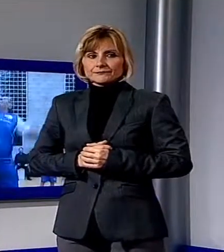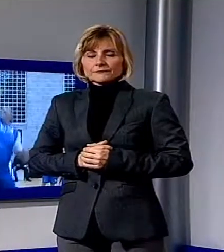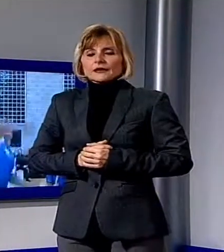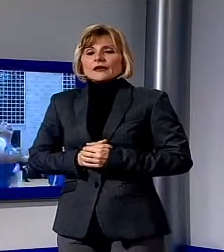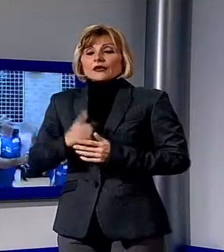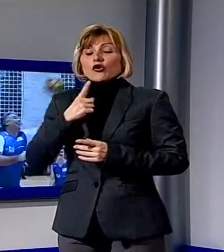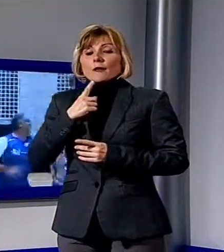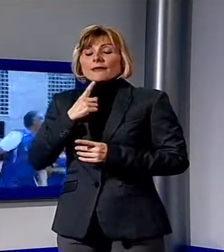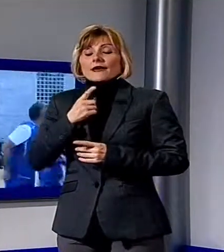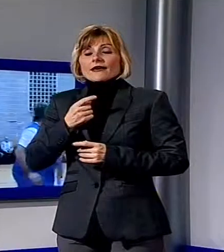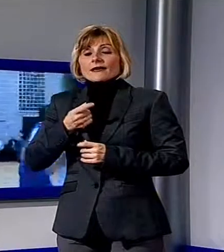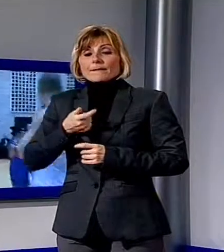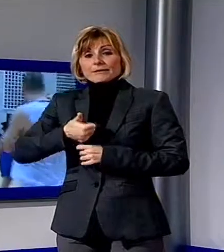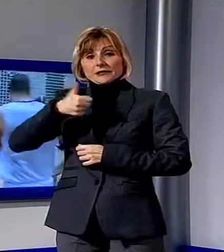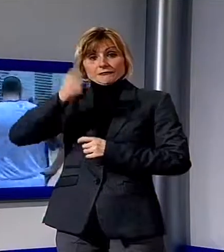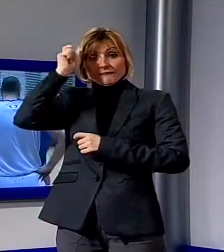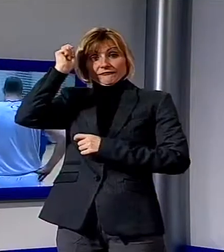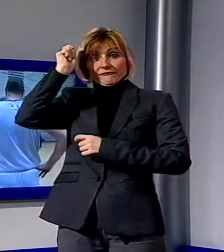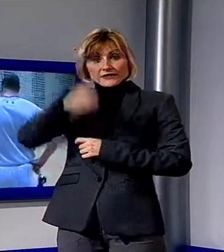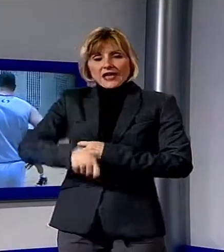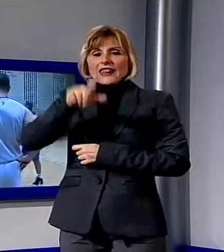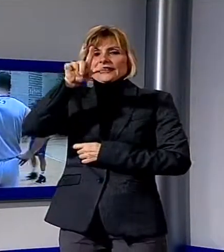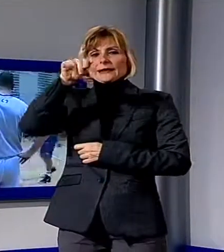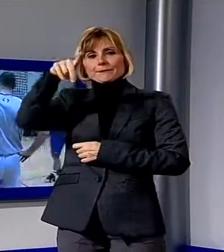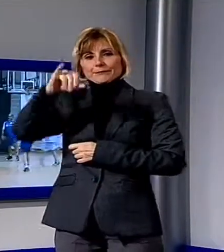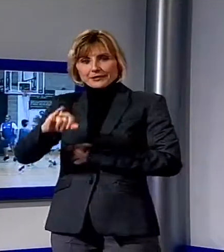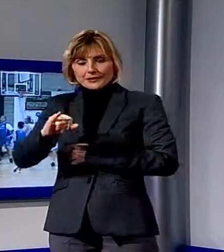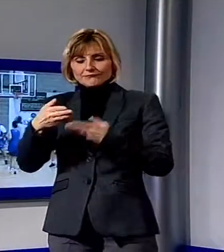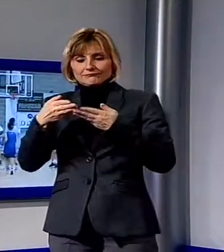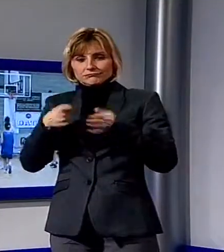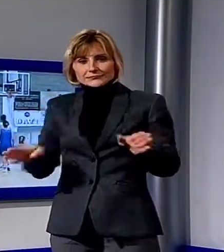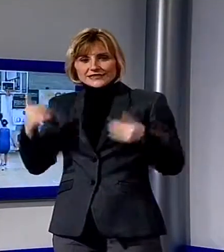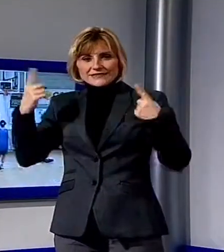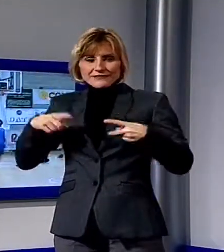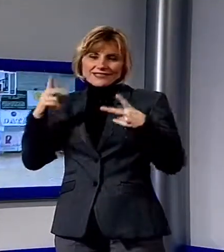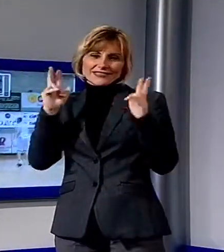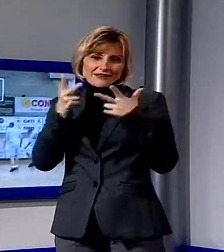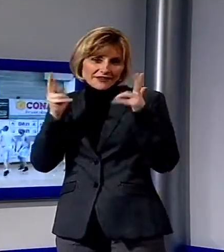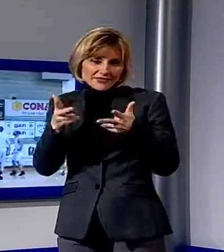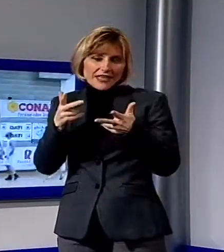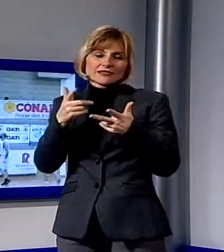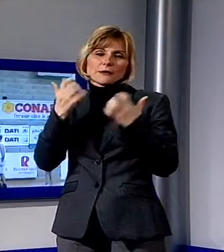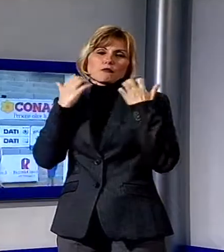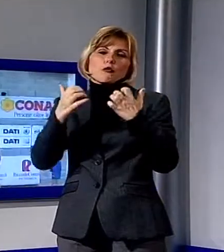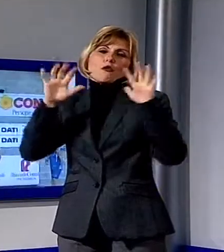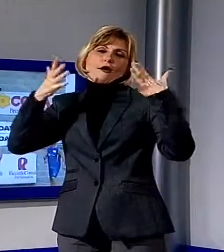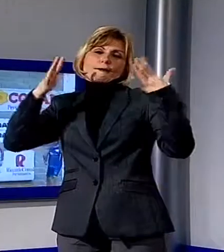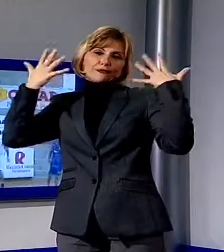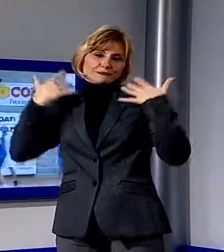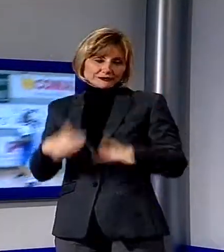scodellata il CT Marcello Lippi che ha così aperto una sfida divertente seguita con applausi dal pubblico. Oltre a Vizzoni nella squadra